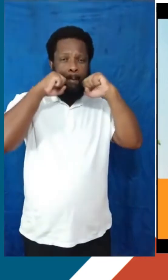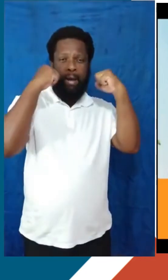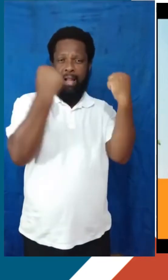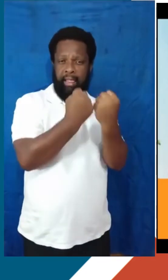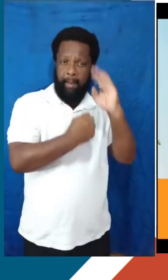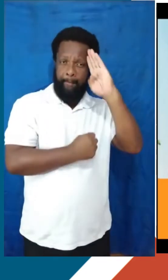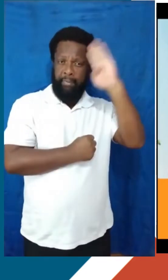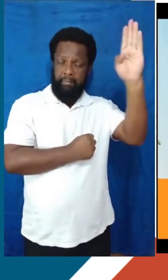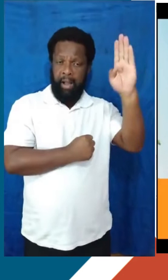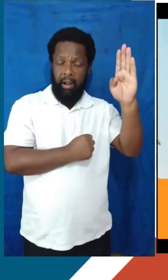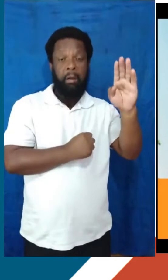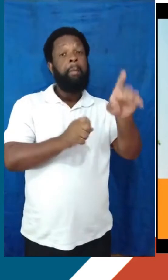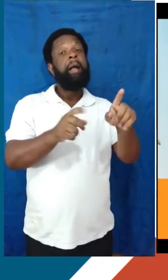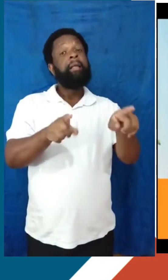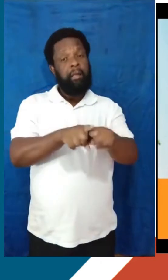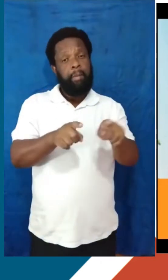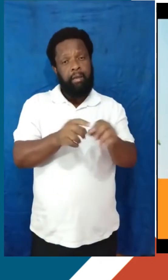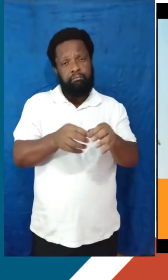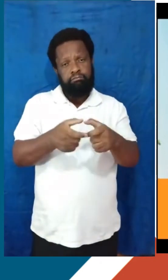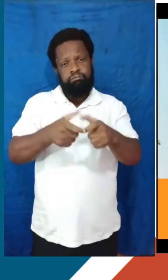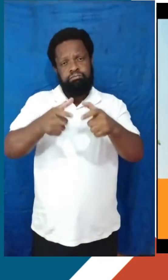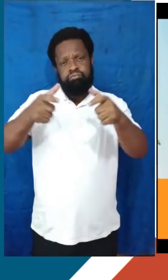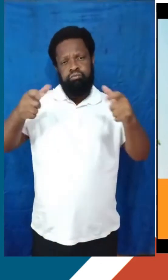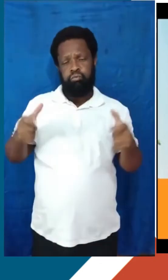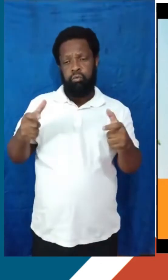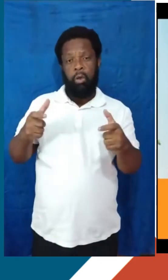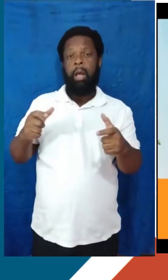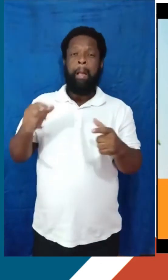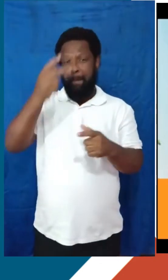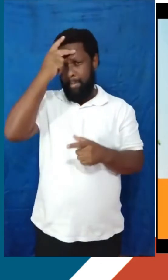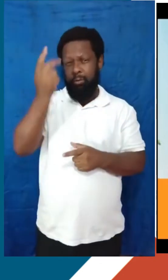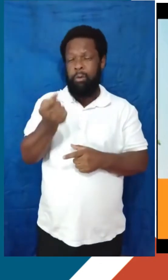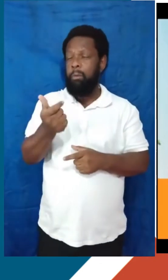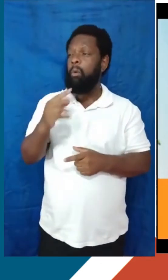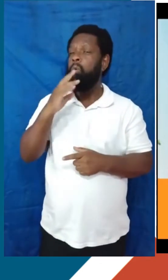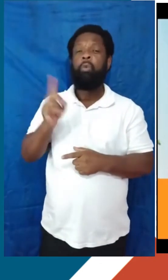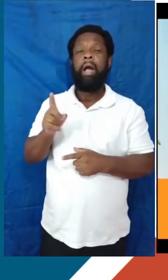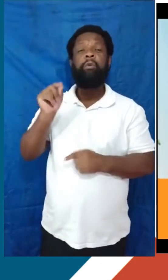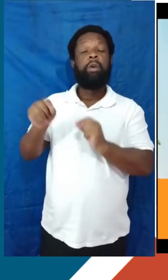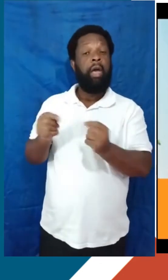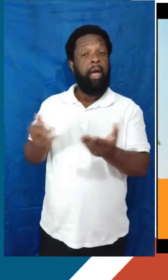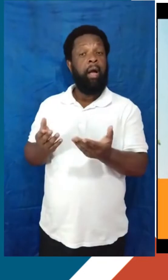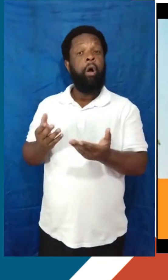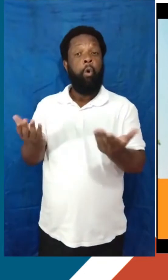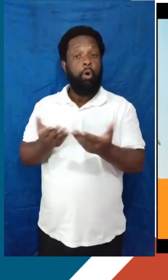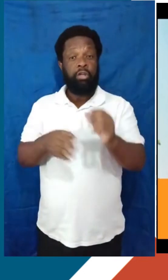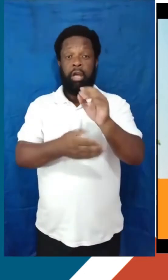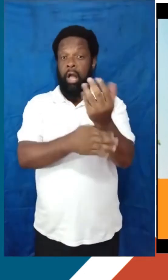principal, mas também passou por uma importante expansão. quase poucas pessoas sabem, né, que hoje em dia a UERJ tem mais de